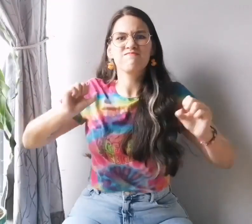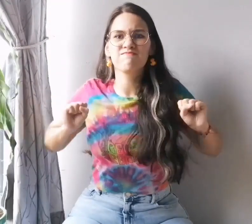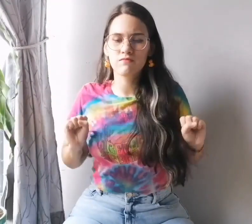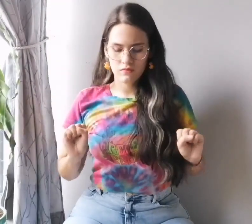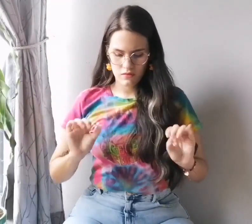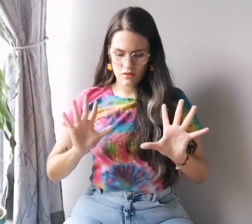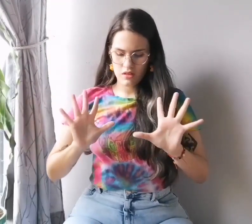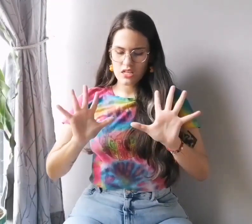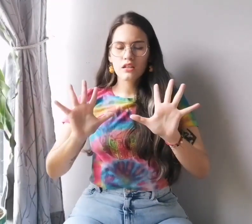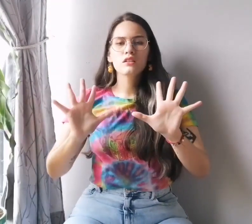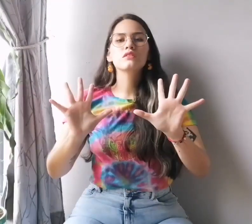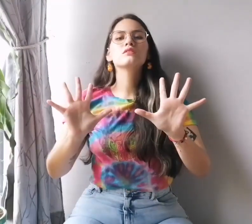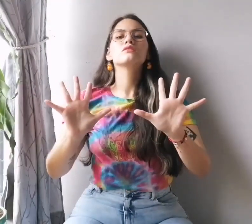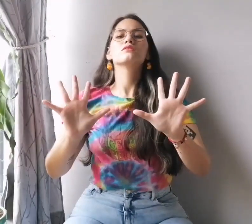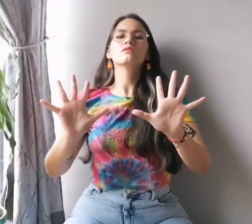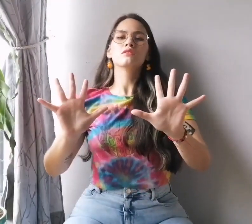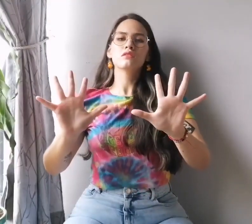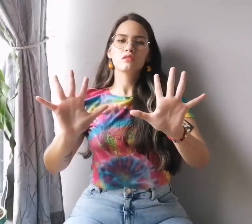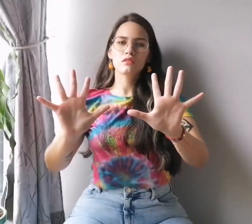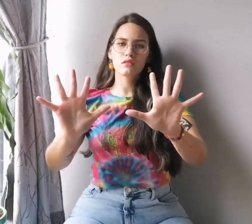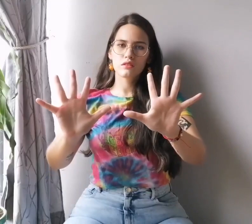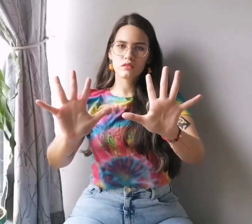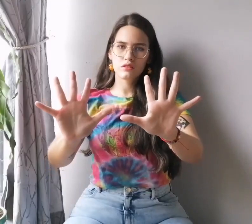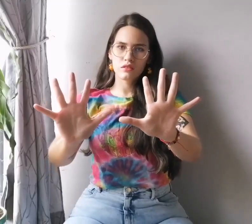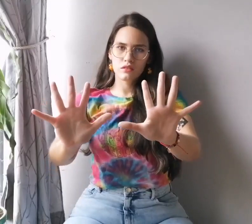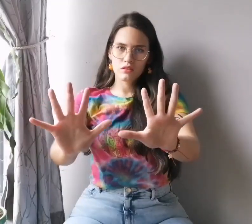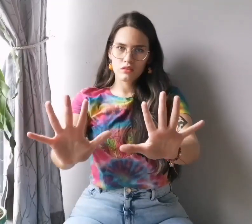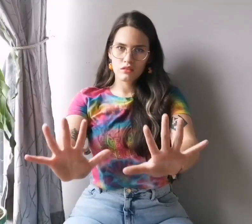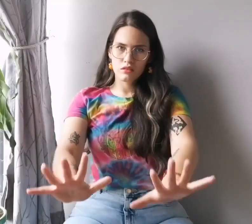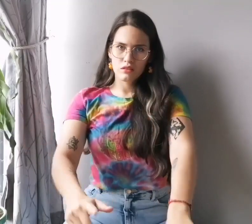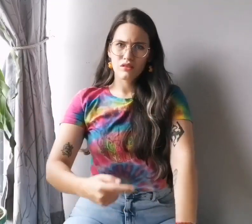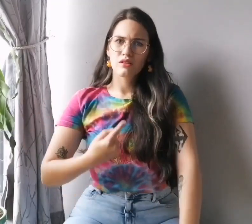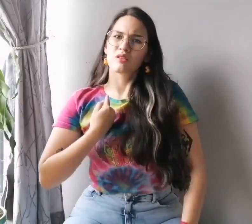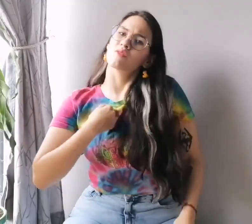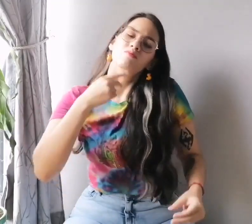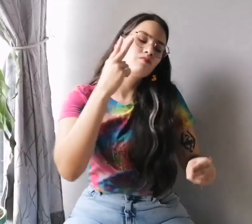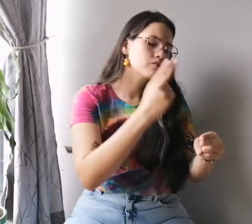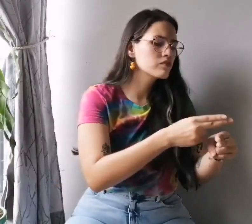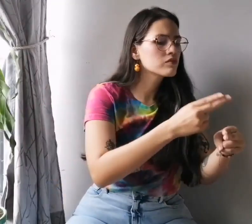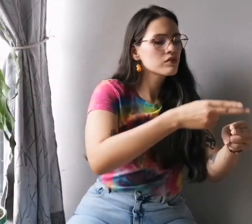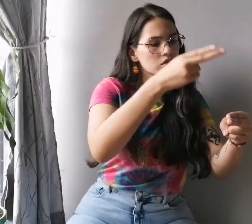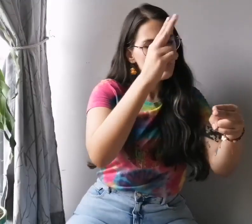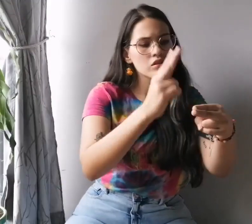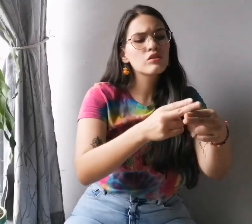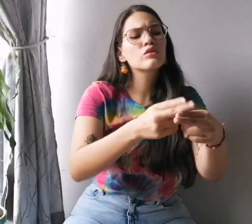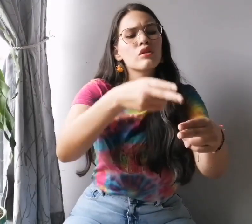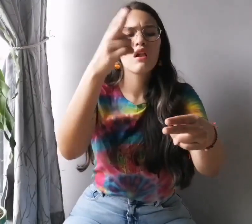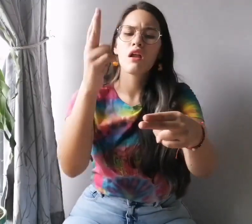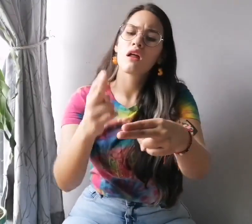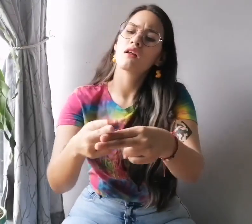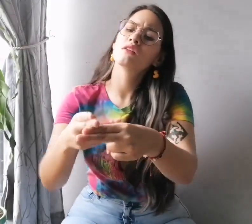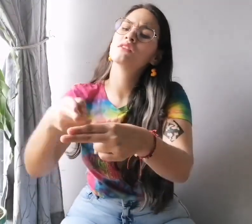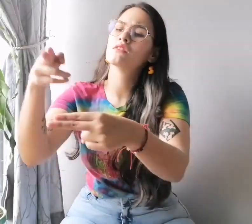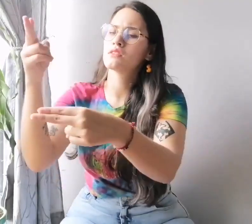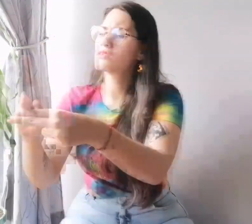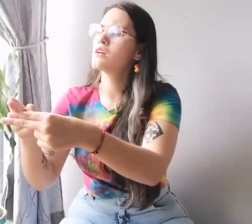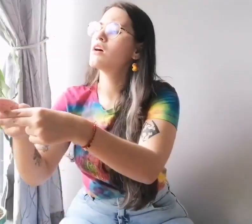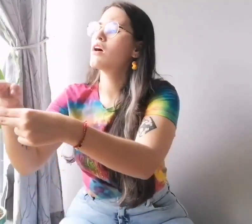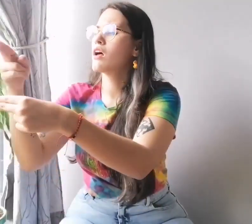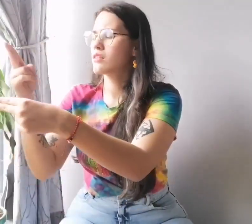respondemos toda Soy Brenda, soy Arianna y soy